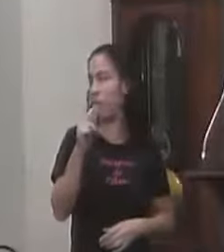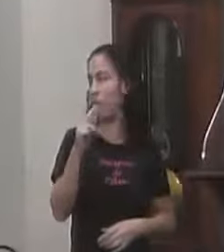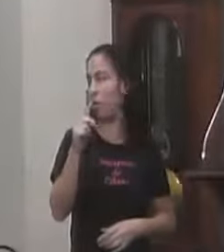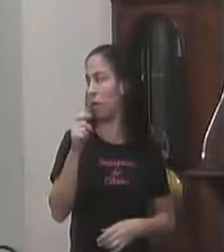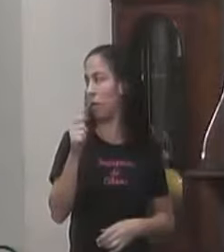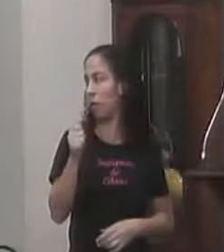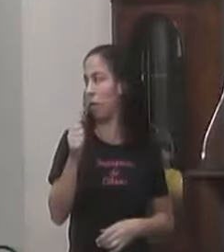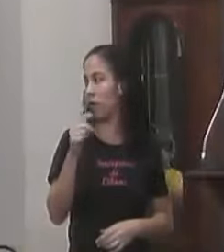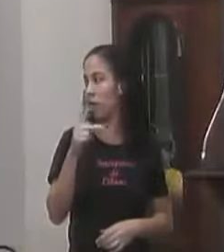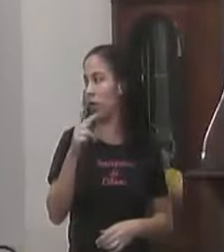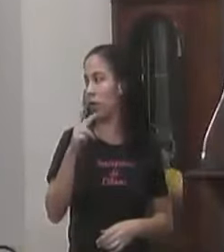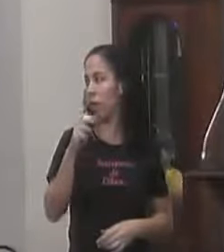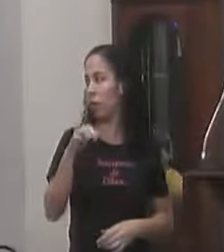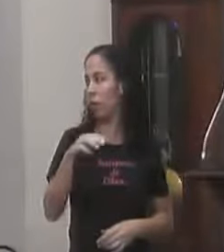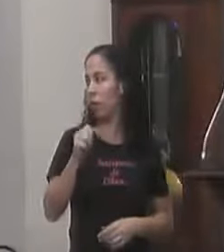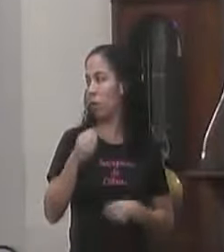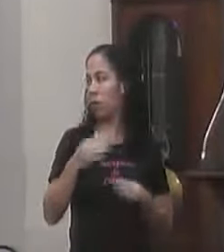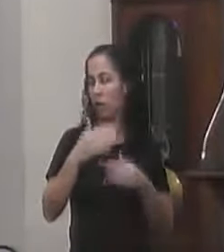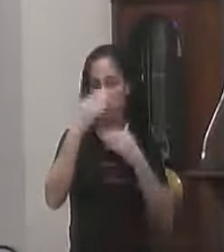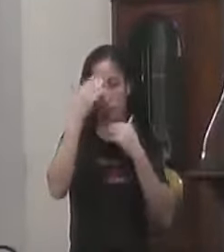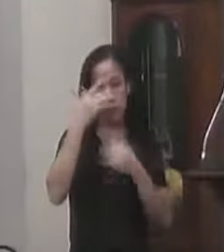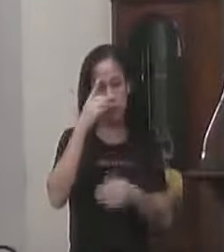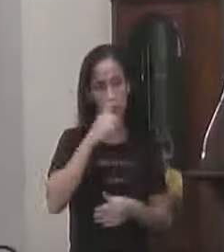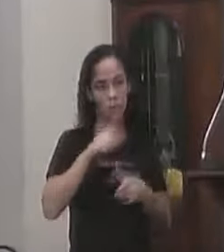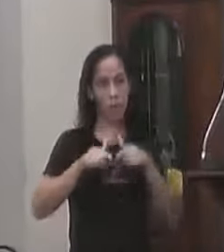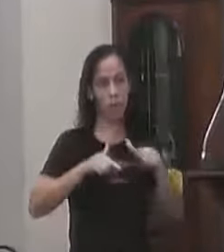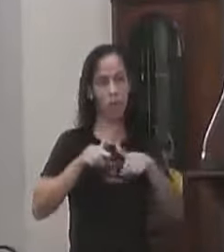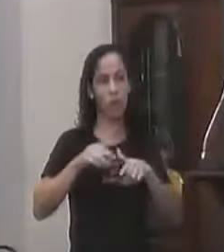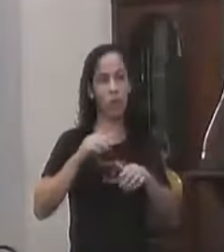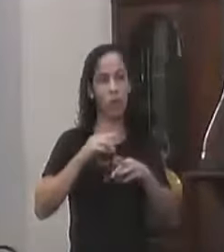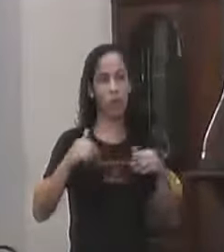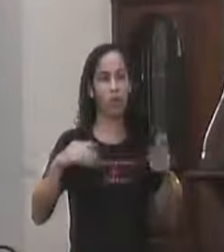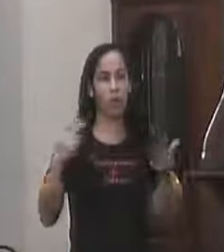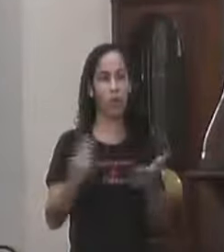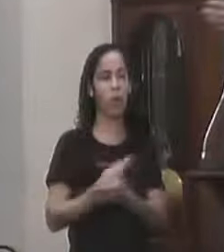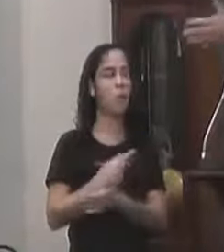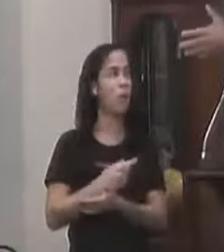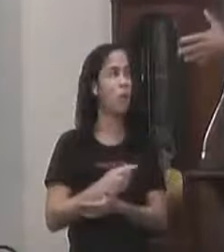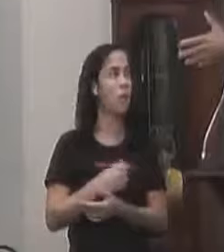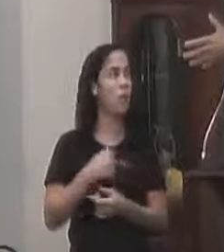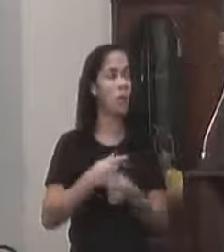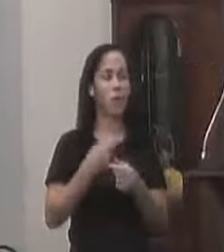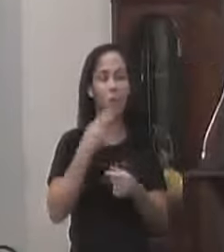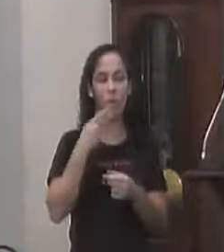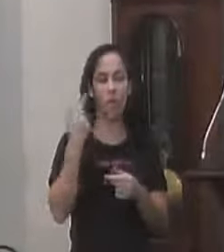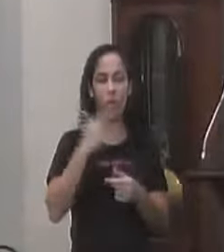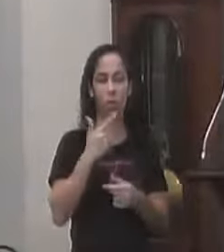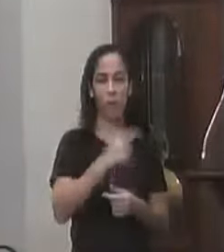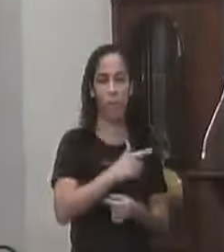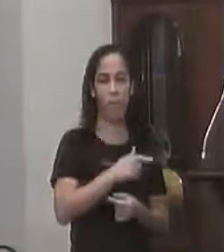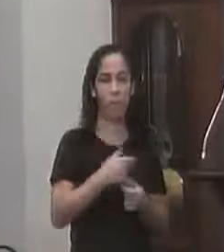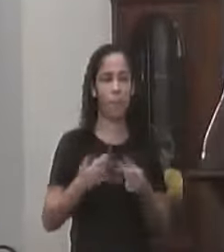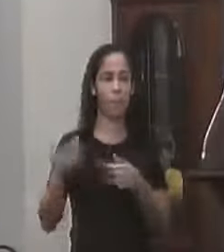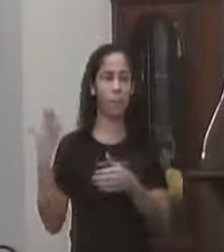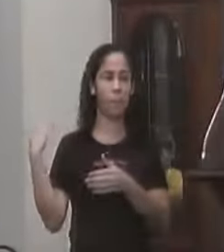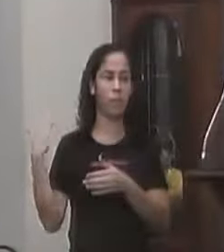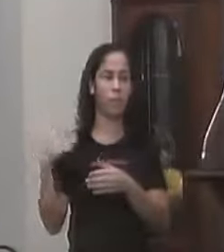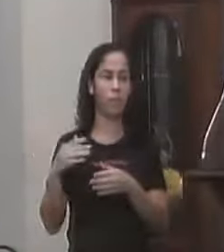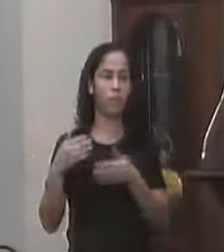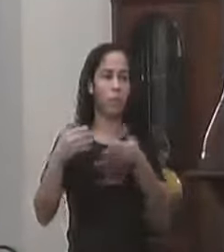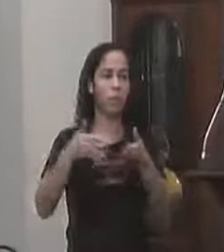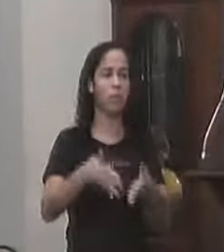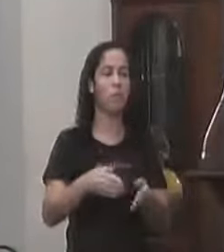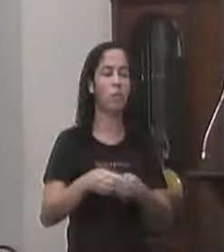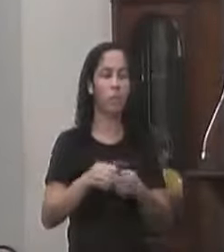Merece E graças a Deus A gente está Trabalhando As coisas Estão acontecendo E eu volto Fabio Antônio Lá atrás Quando a gente